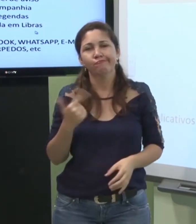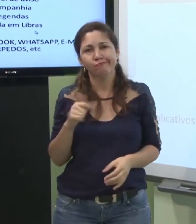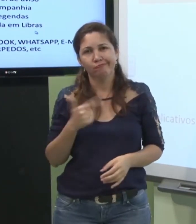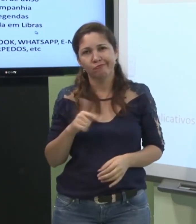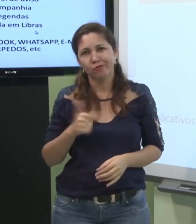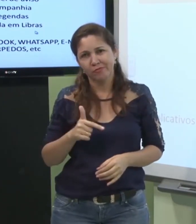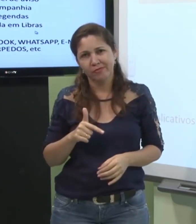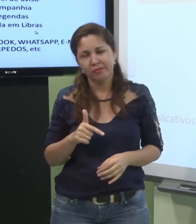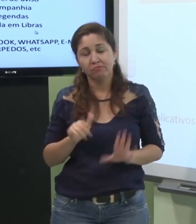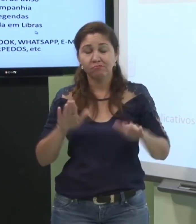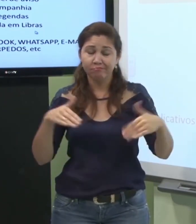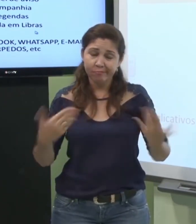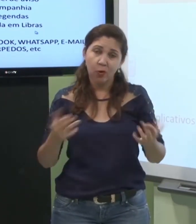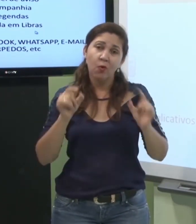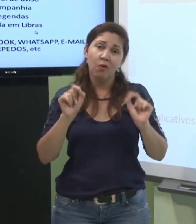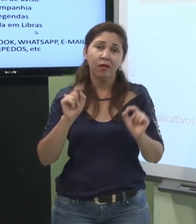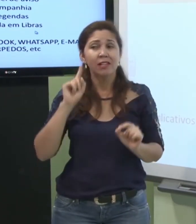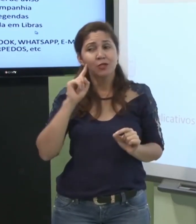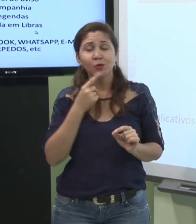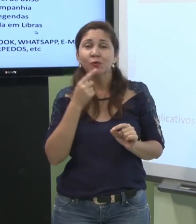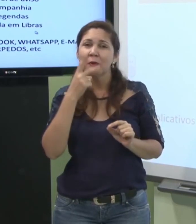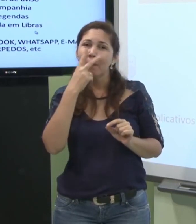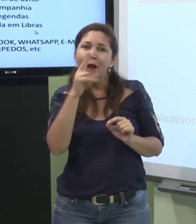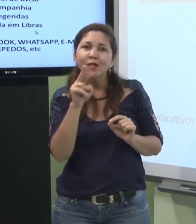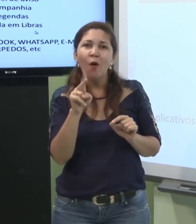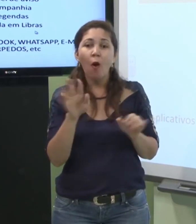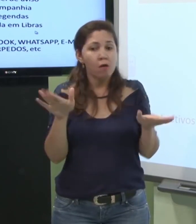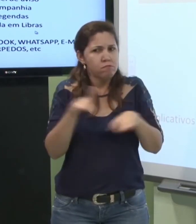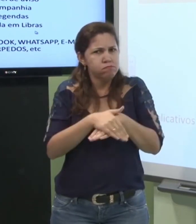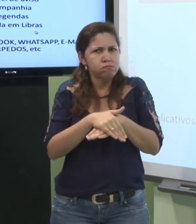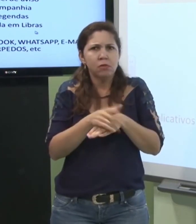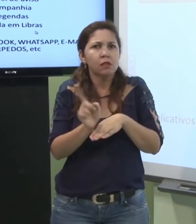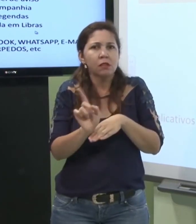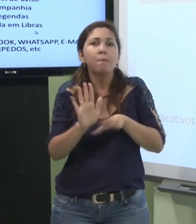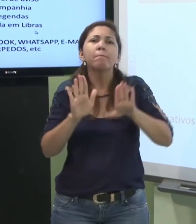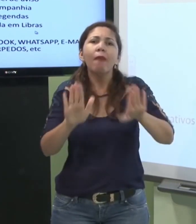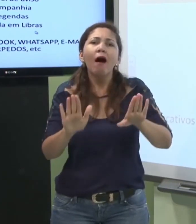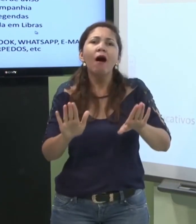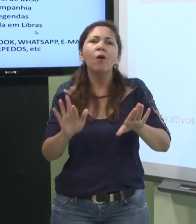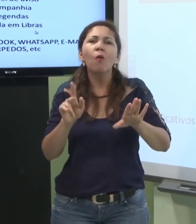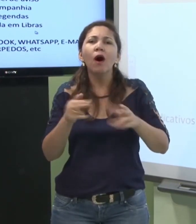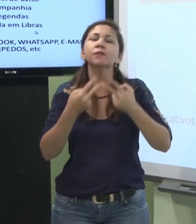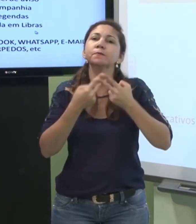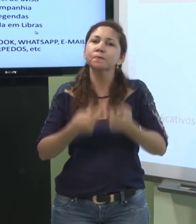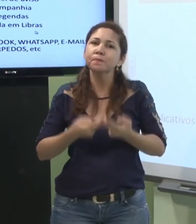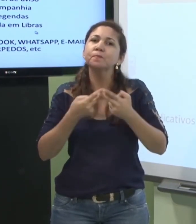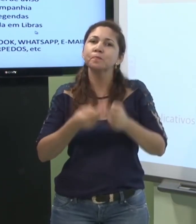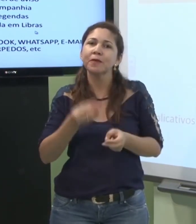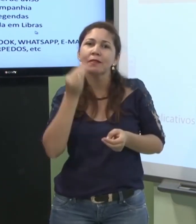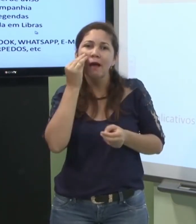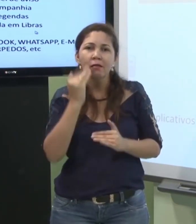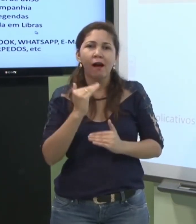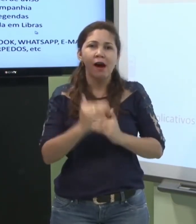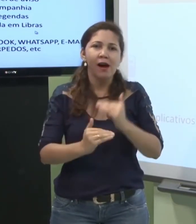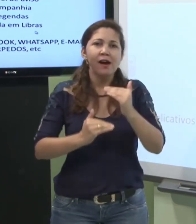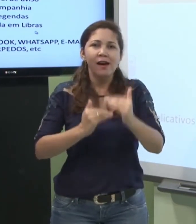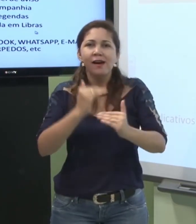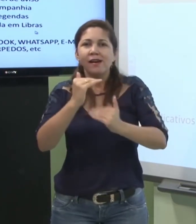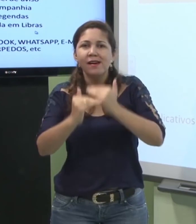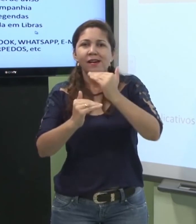Então, nós não vamos ficar apáticos, sem fazer nada. Nós estamos lutando para que nós continuamos a desenvolver.